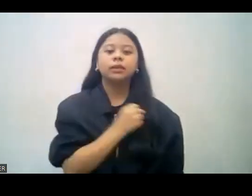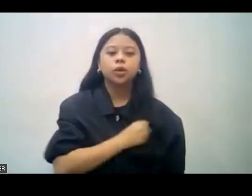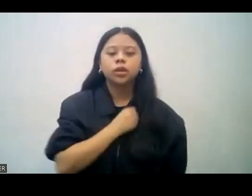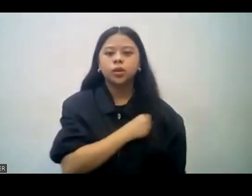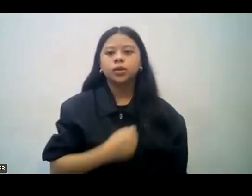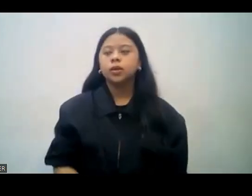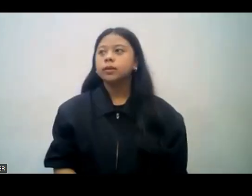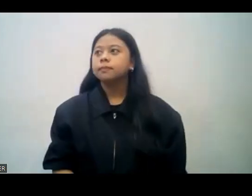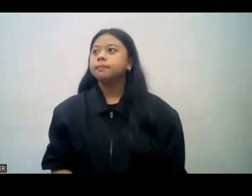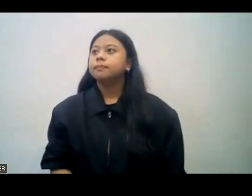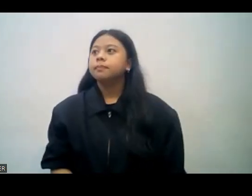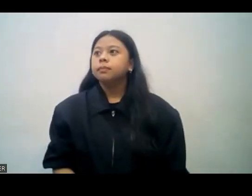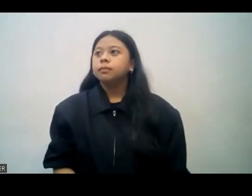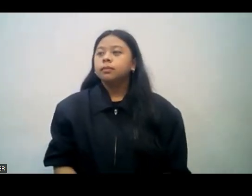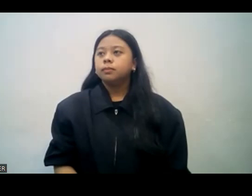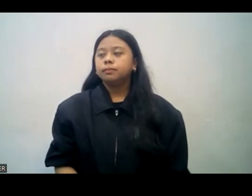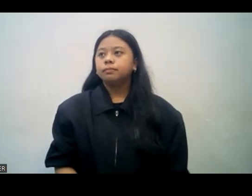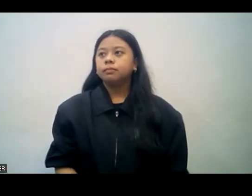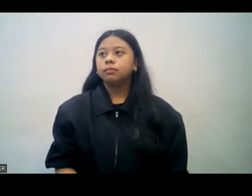maaaring magbigay ng payo.